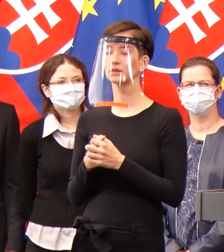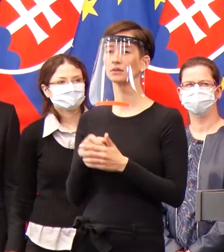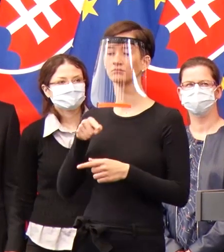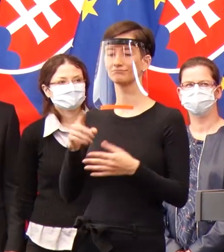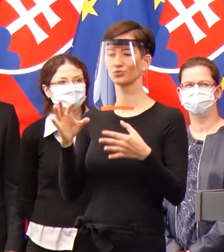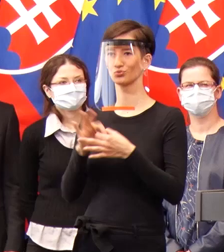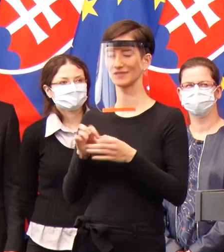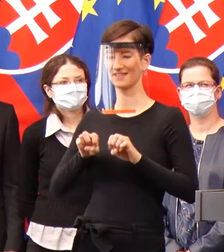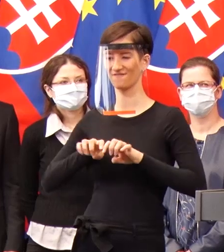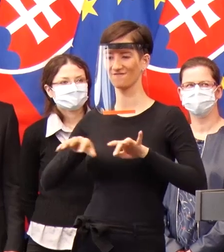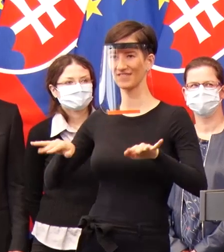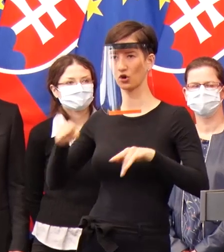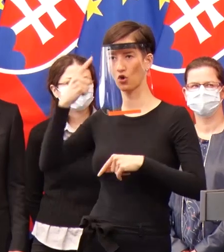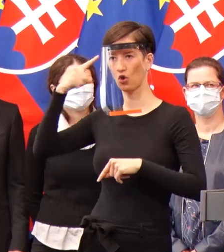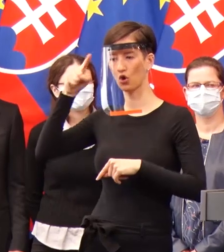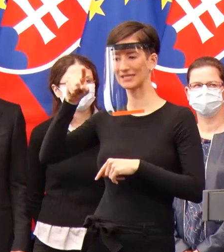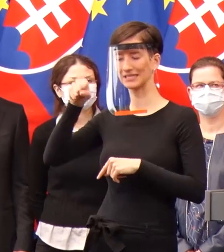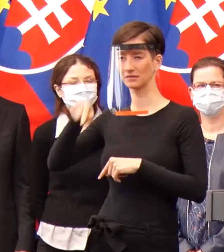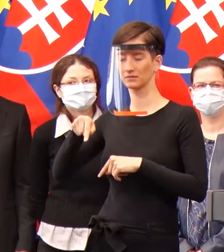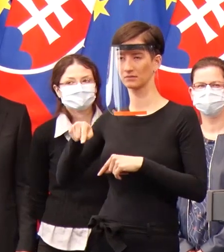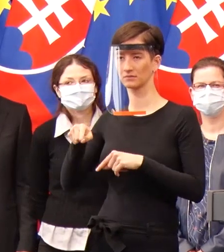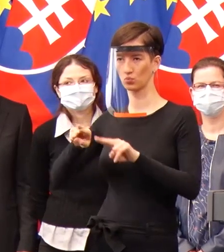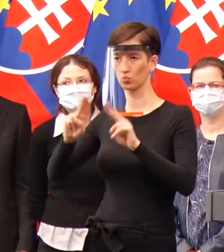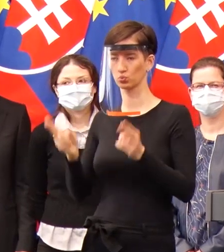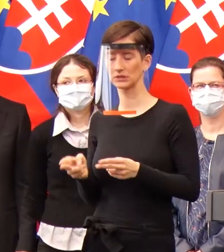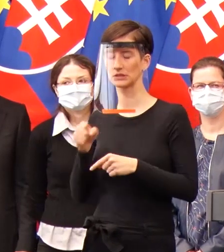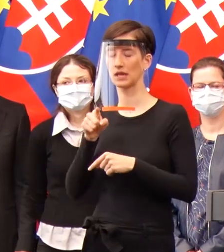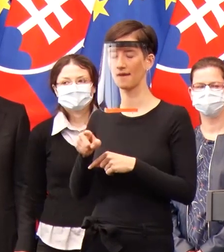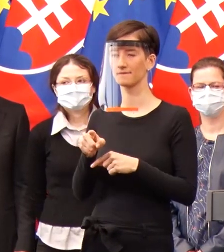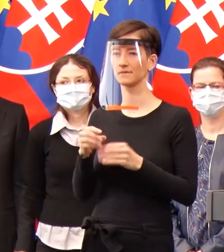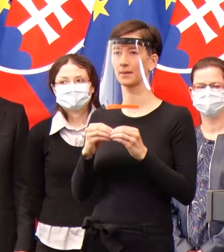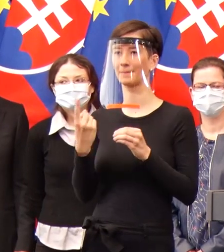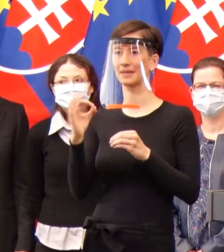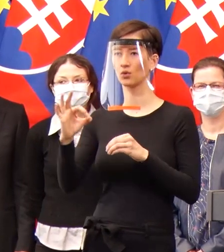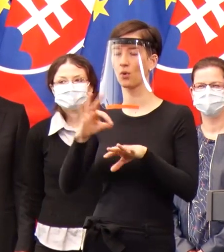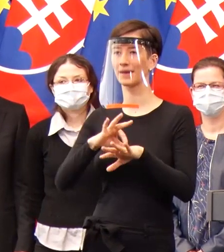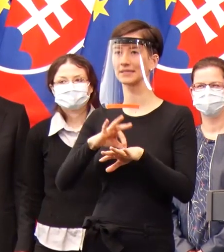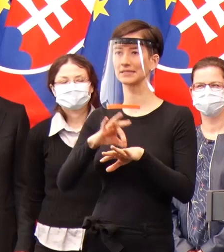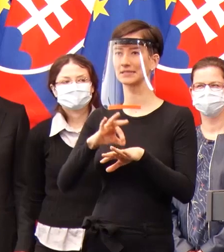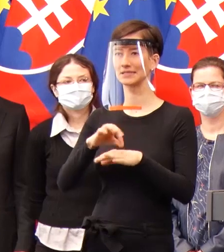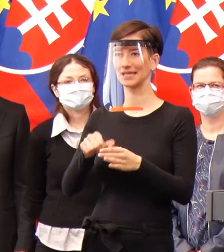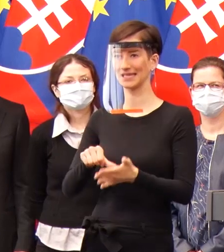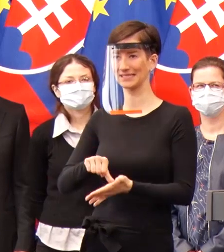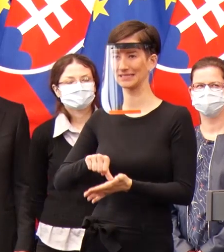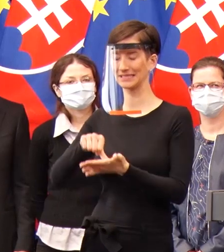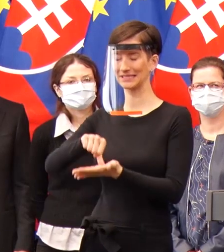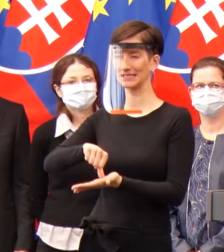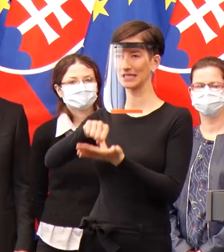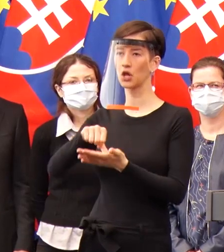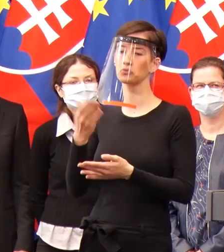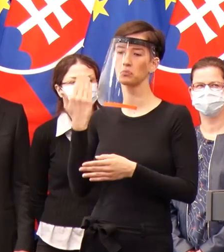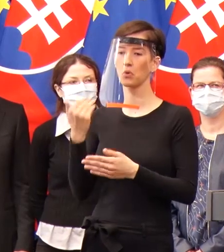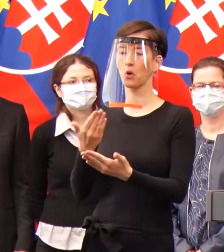virologickom ústave Biomedicínskeho centra, tak ako sme sa na začiatku ponúkli podielať sa na tom rutínnom